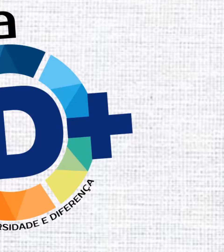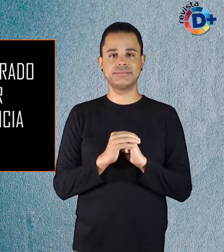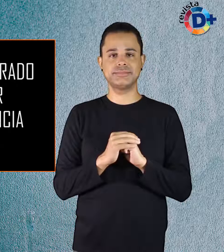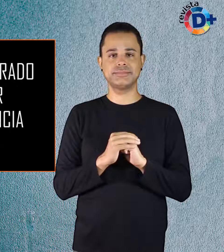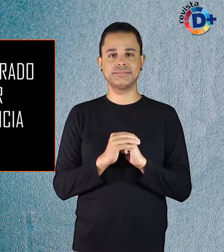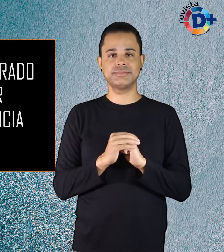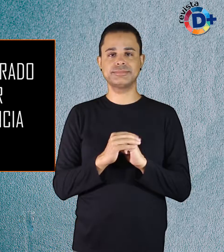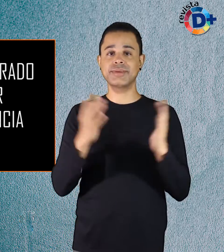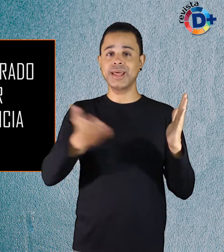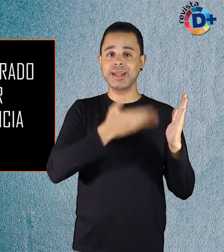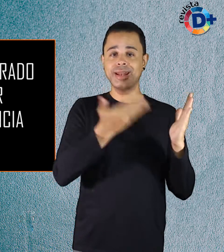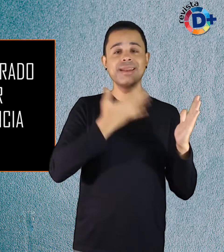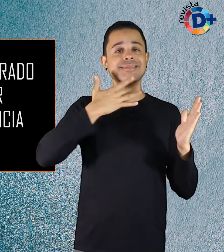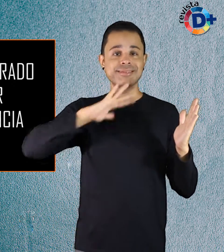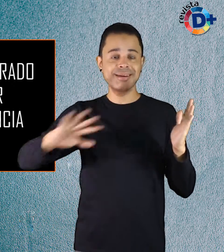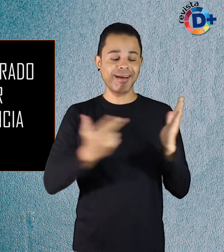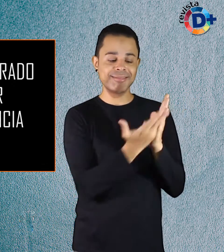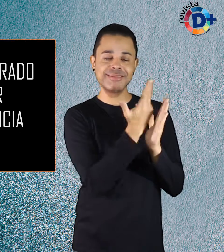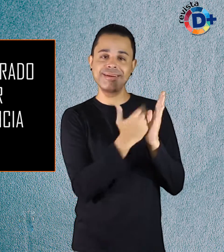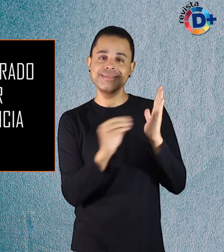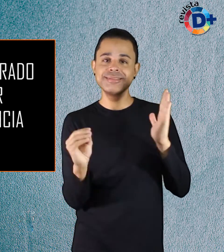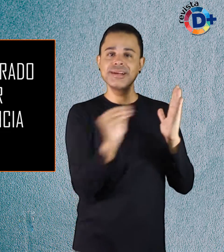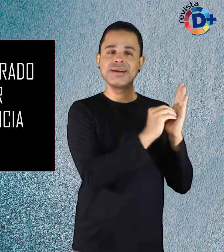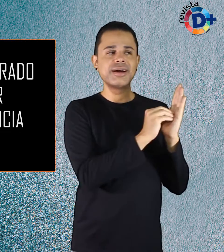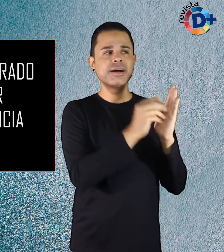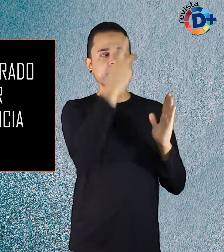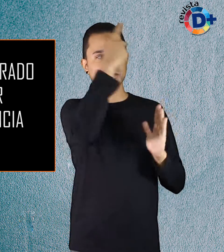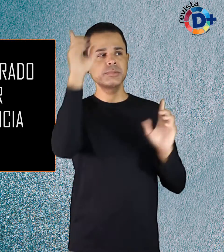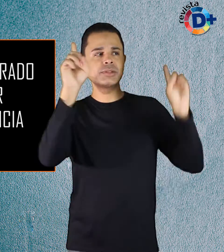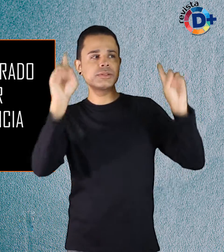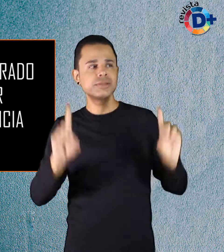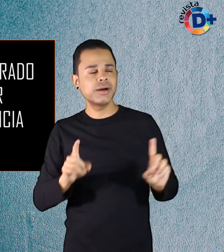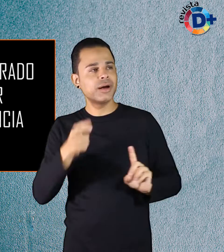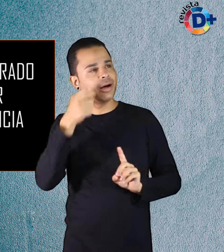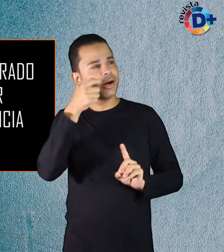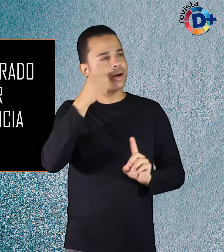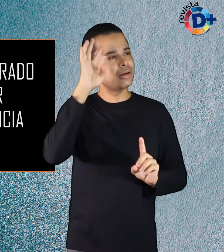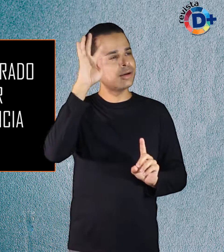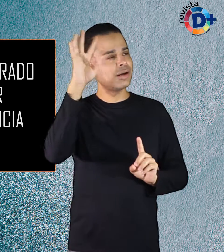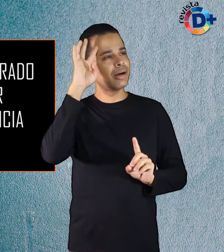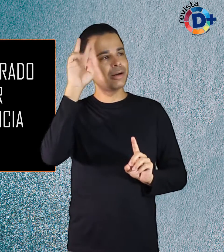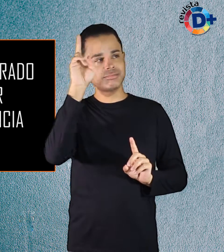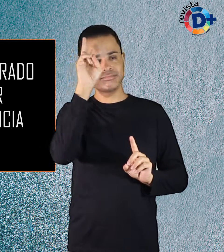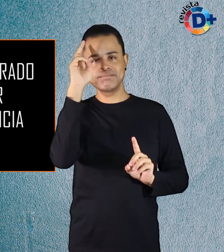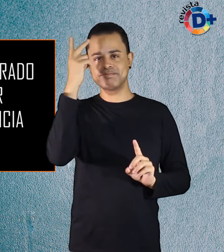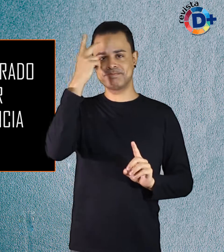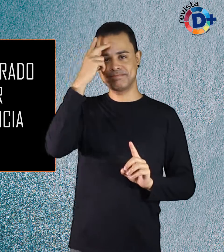Livro Infantil Ilustrado propõe um olhar diferente à deficiência física.